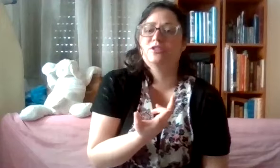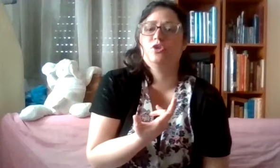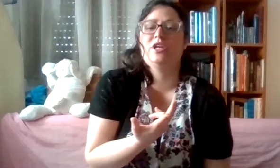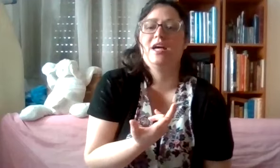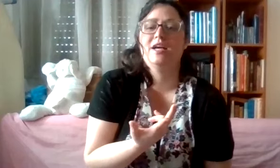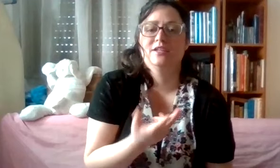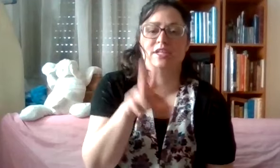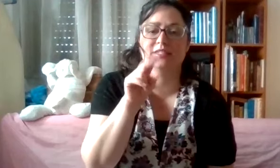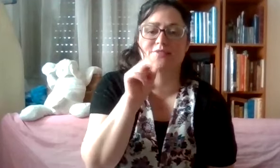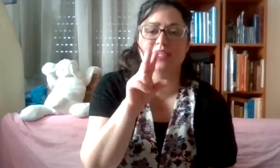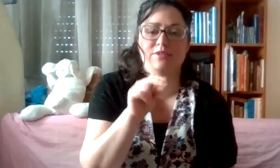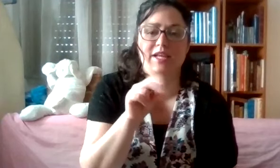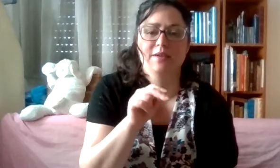שלושה, שאני אראה את השפתיים שלכם.